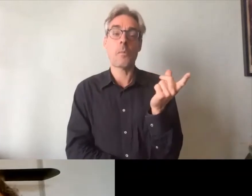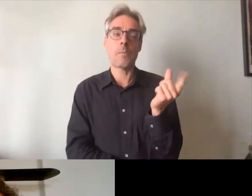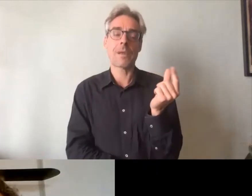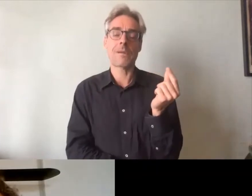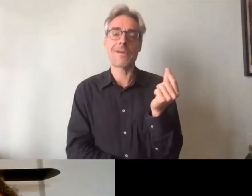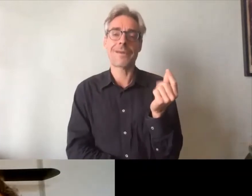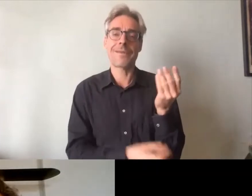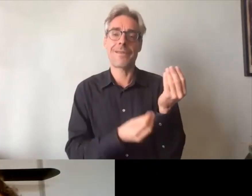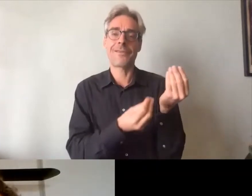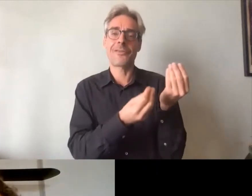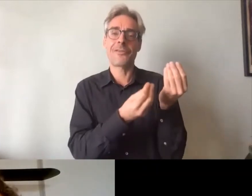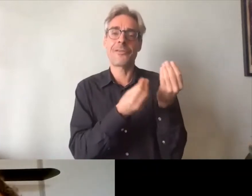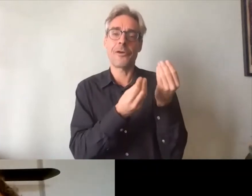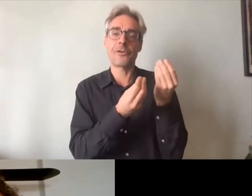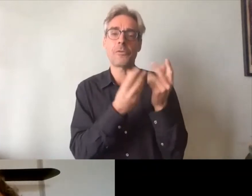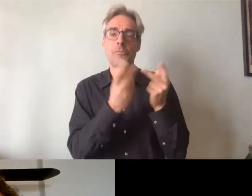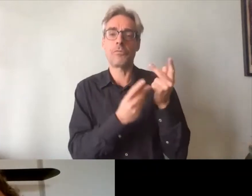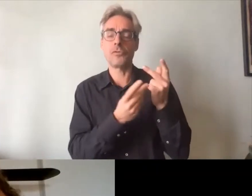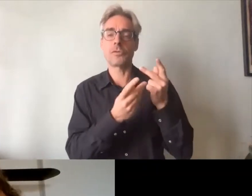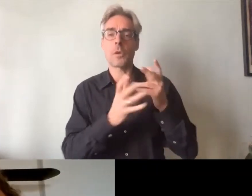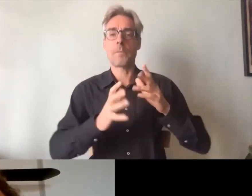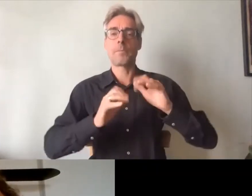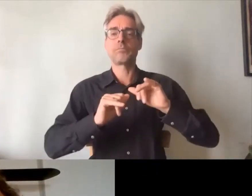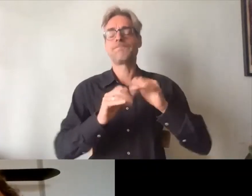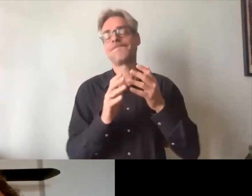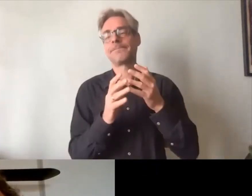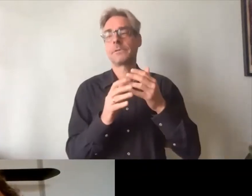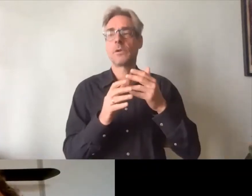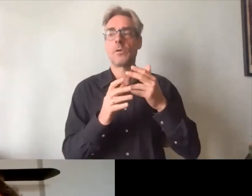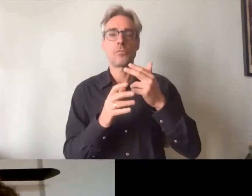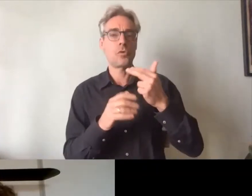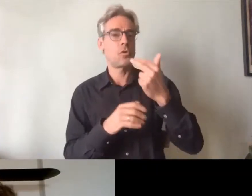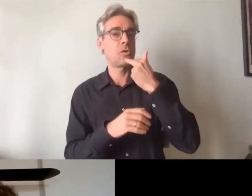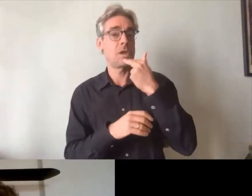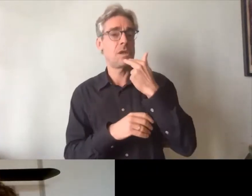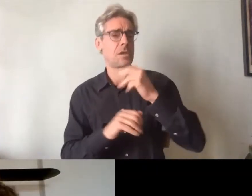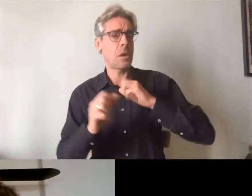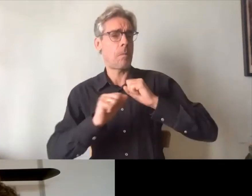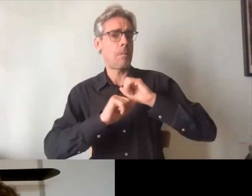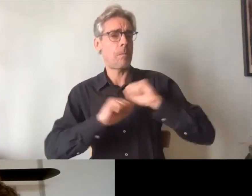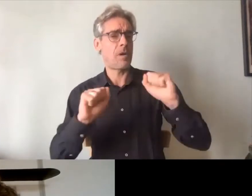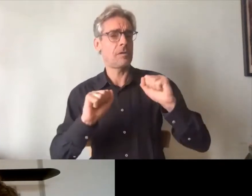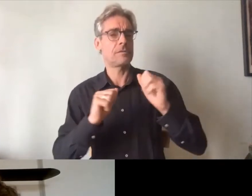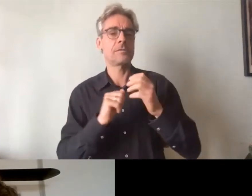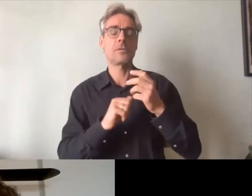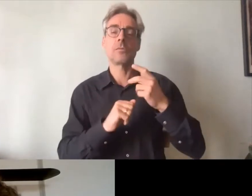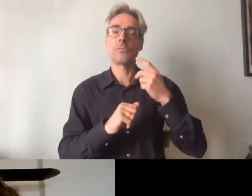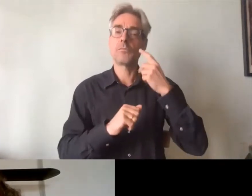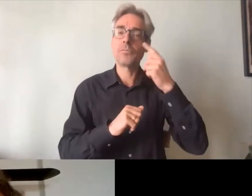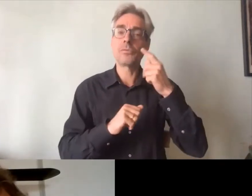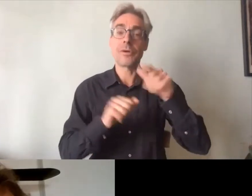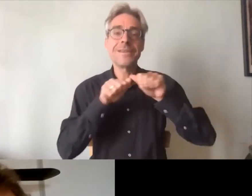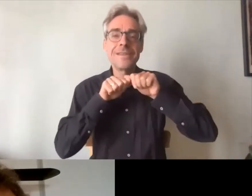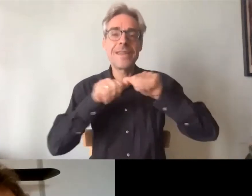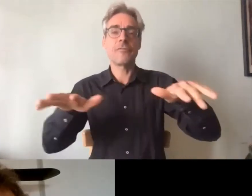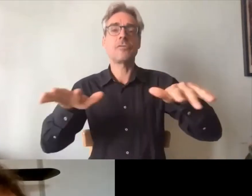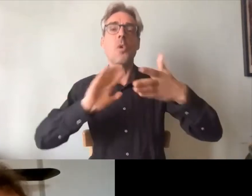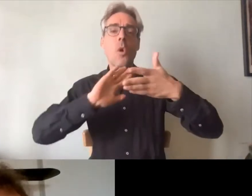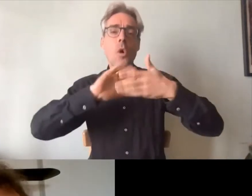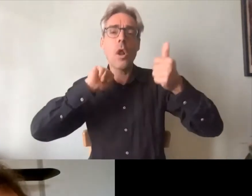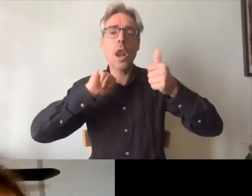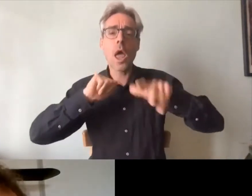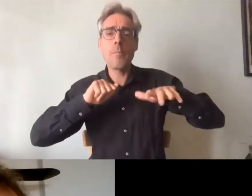d'avoir une force de frappe intéressante en fait pour ce qui est de la diffusion et